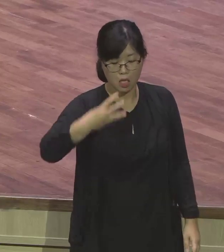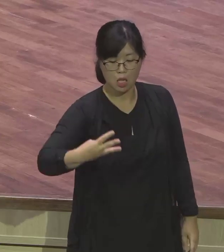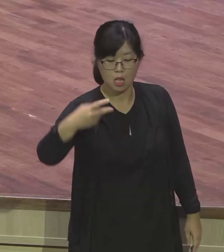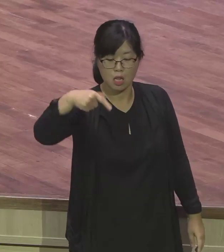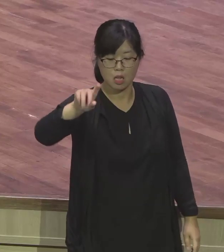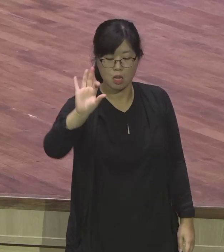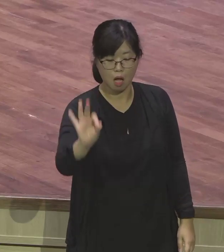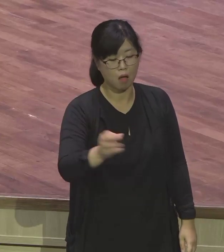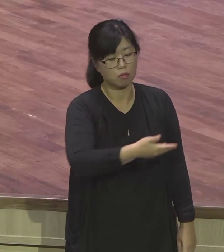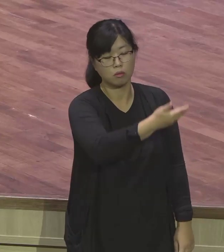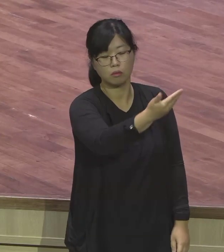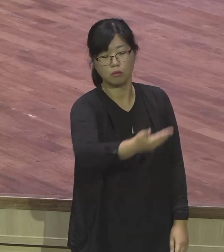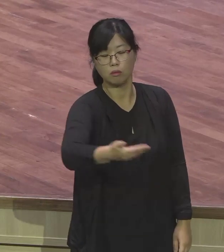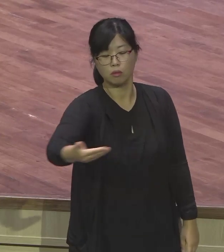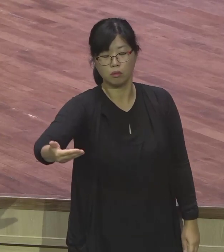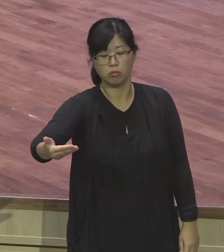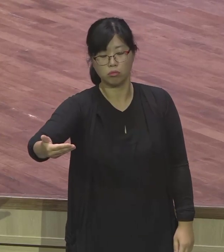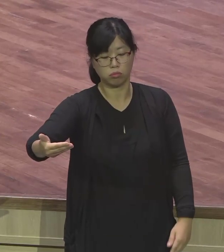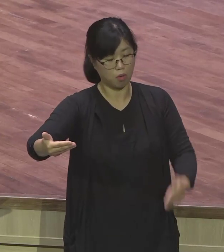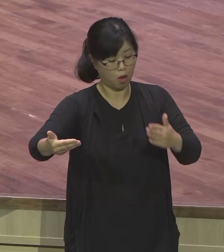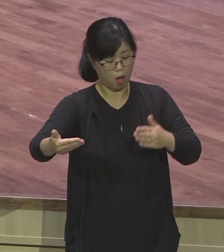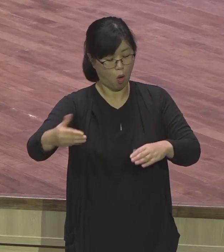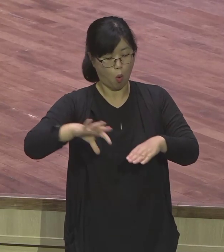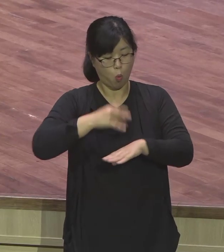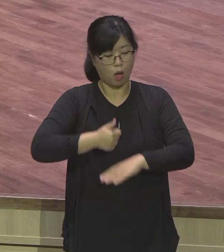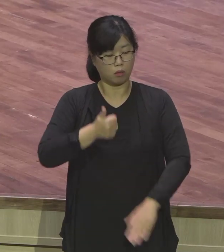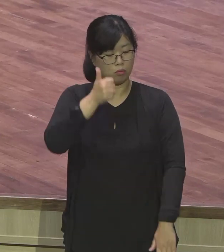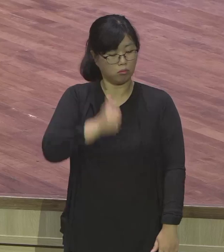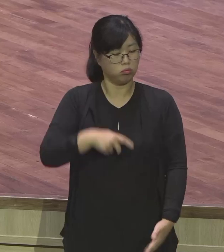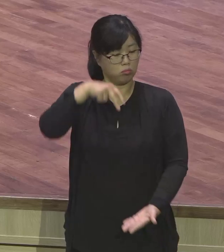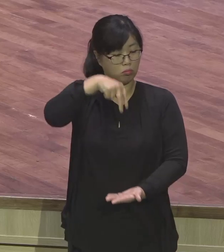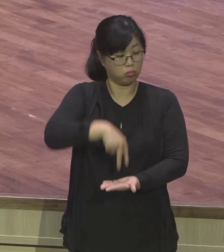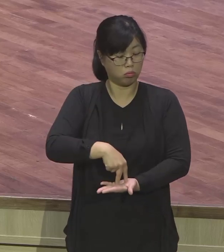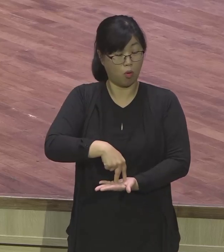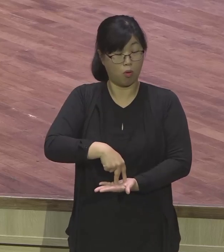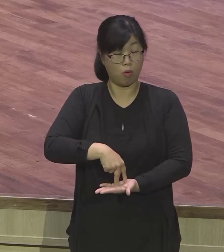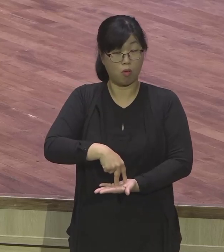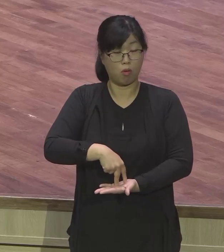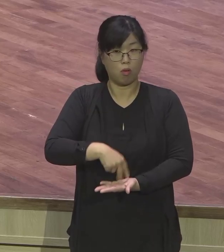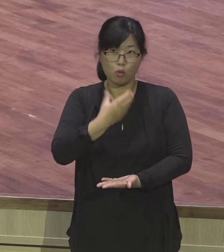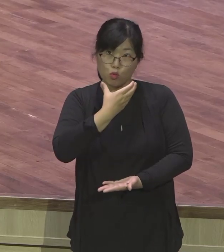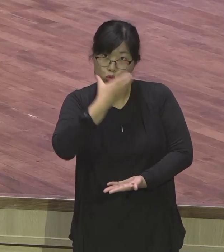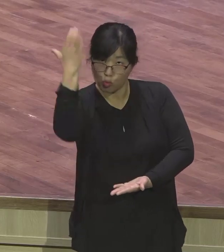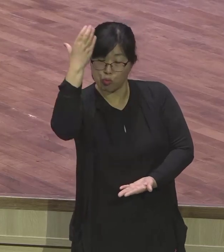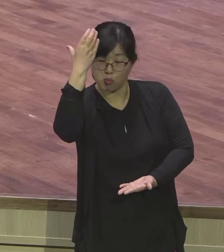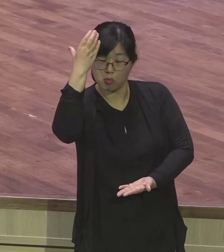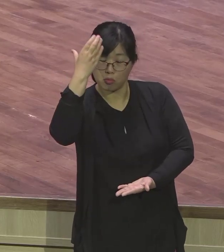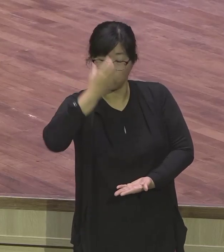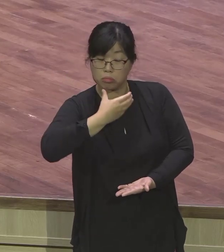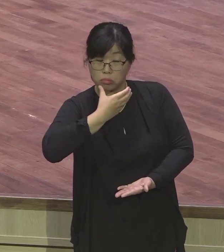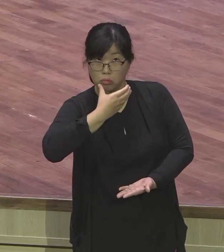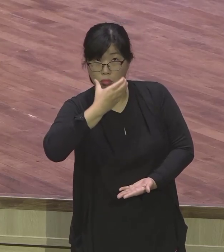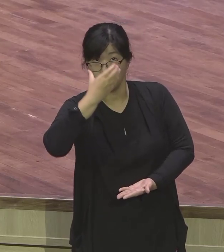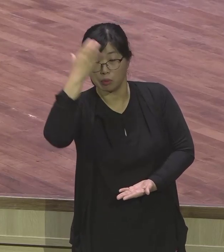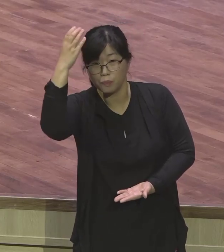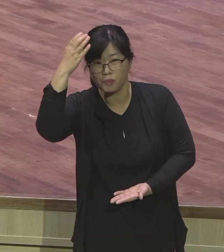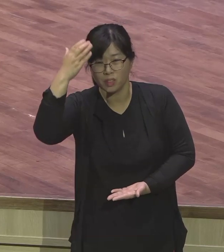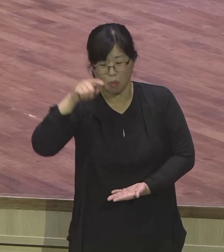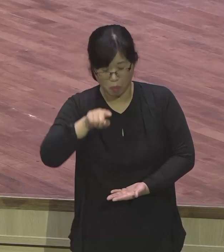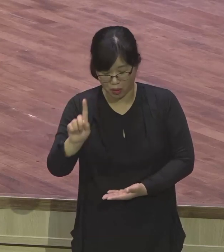서른 살이 된 30에 했을 때 애급 총리가 된 기회가 왔습니다. 하나님께서 바로에게 꿈을 꾸게 합니다. 그것도 하나님이